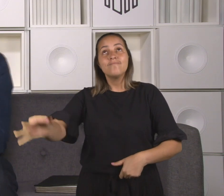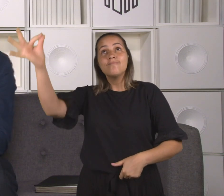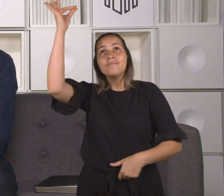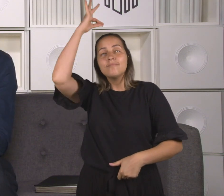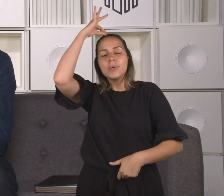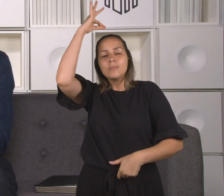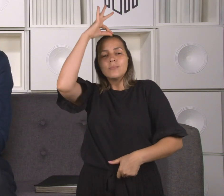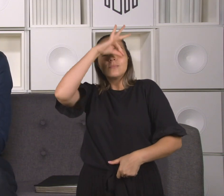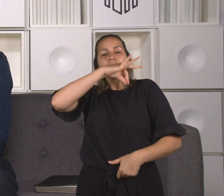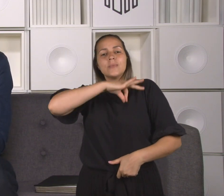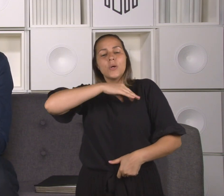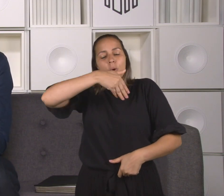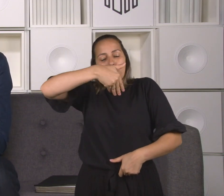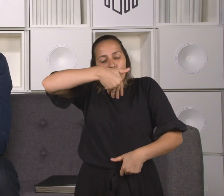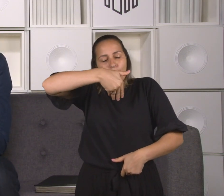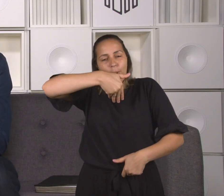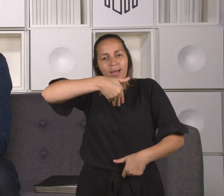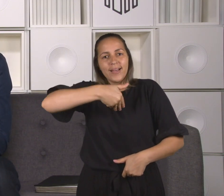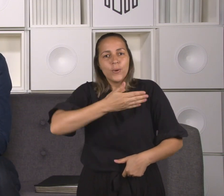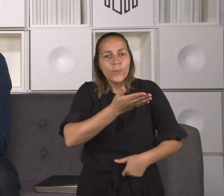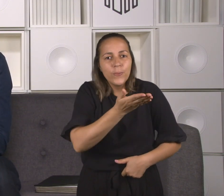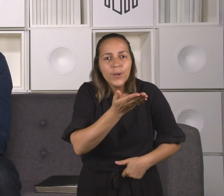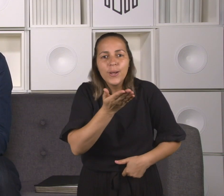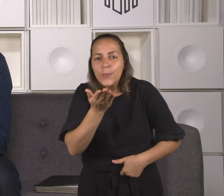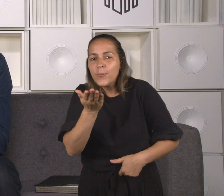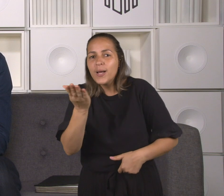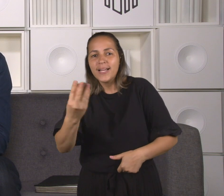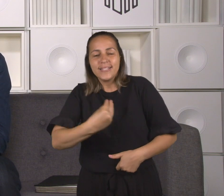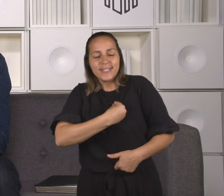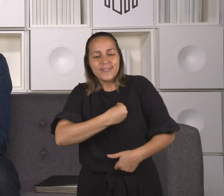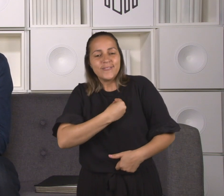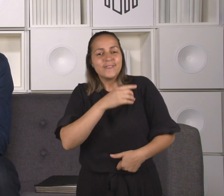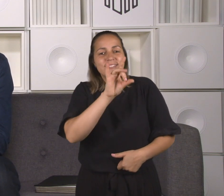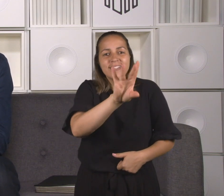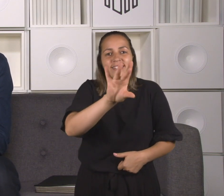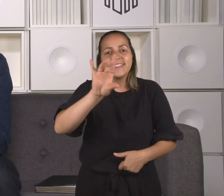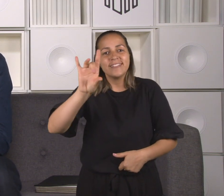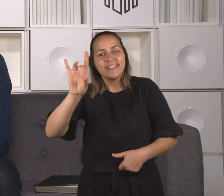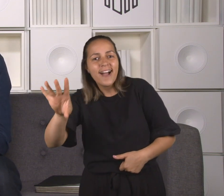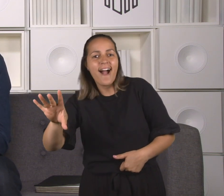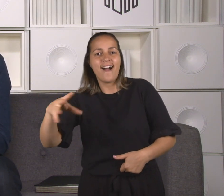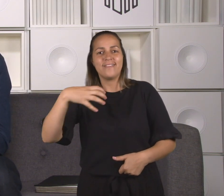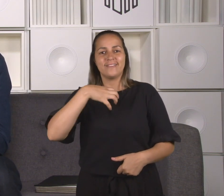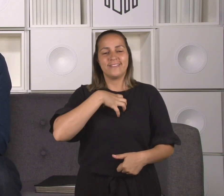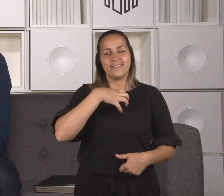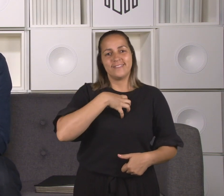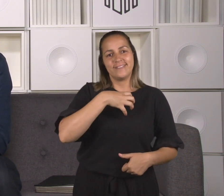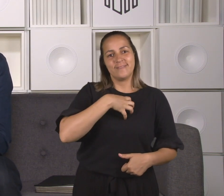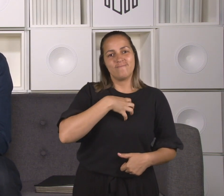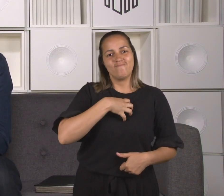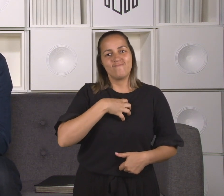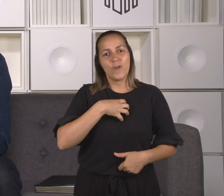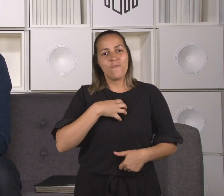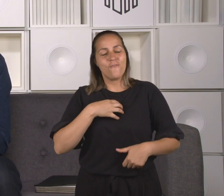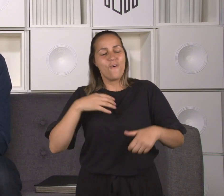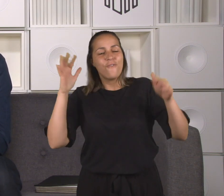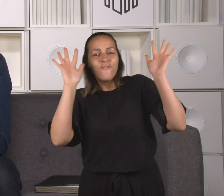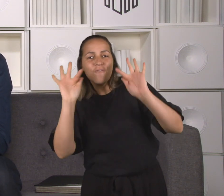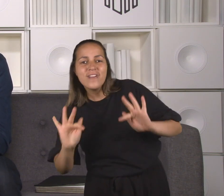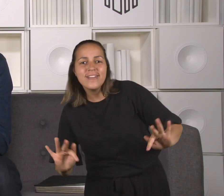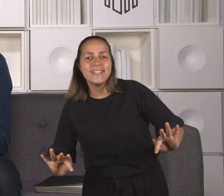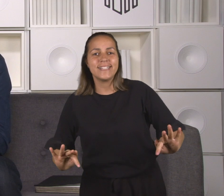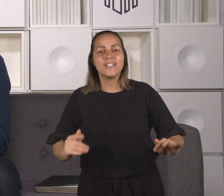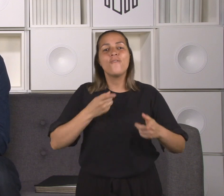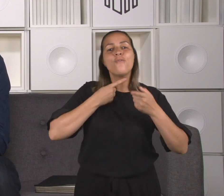Espírito Santo de Deus, com o nosso coração cheio de expectativa de um encontro, de uma